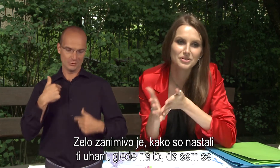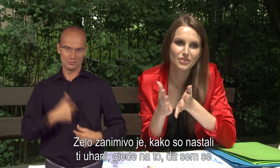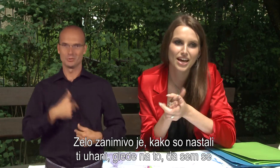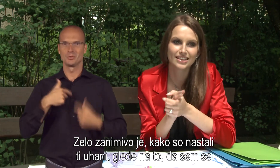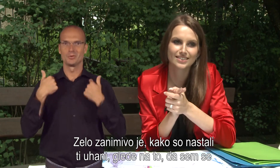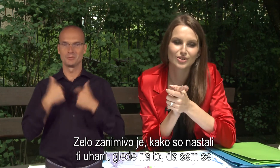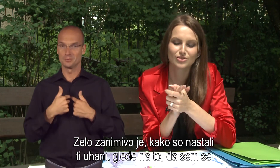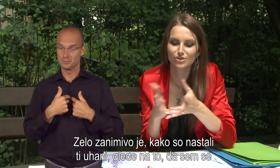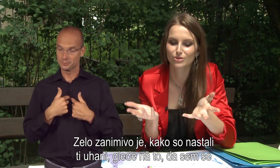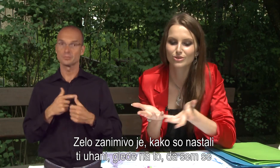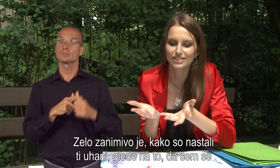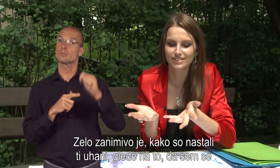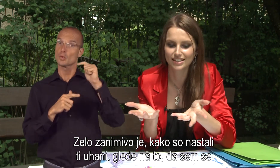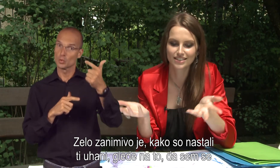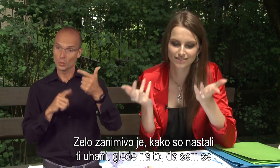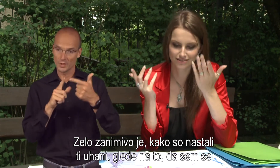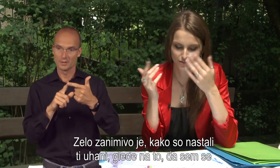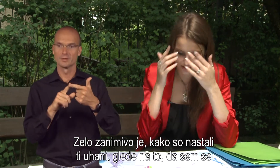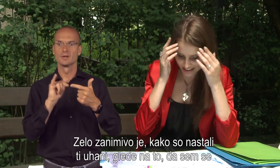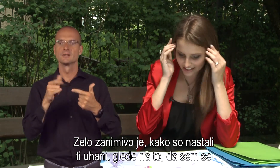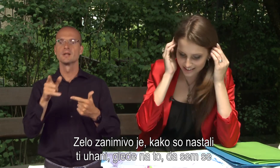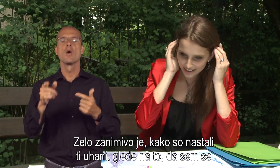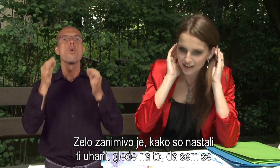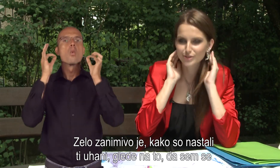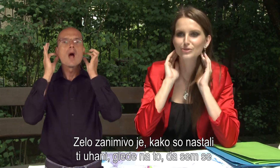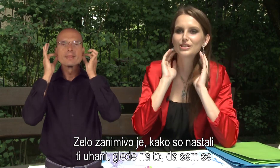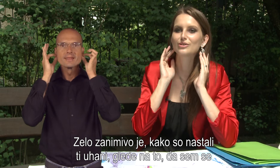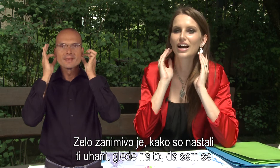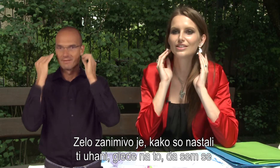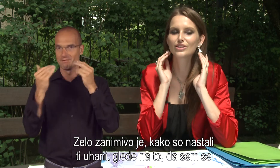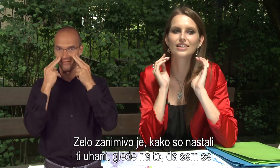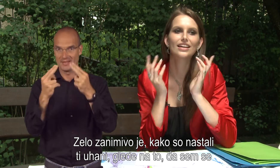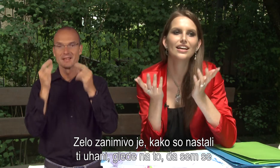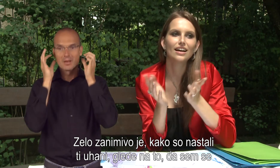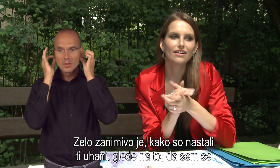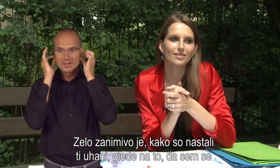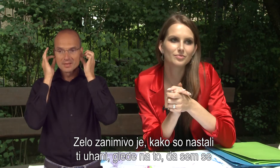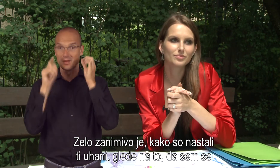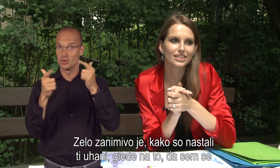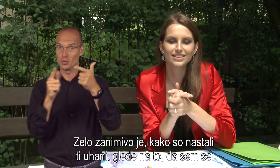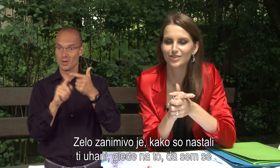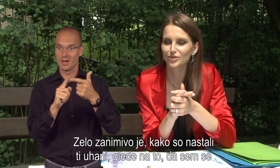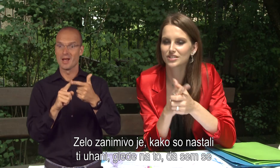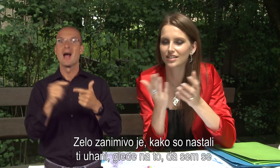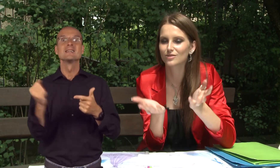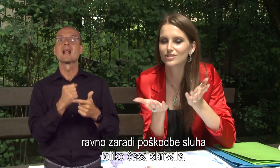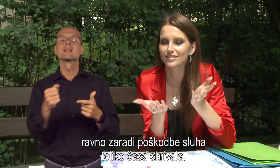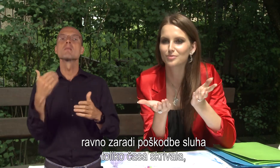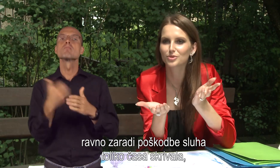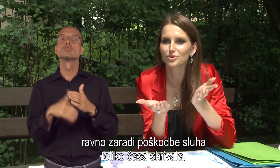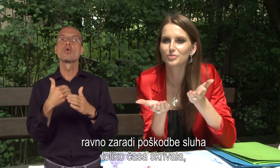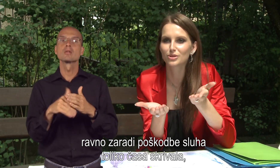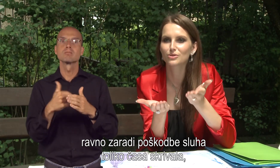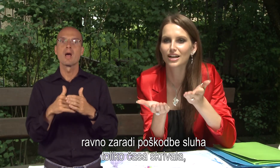zanimivo je, da so kot drugi izdelk, so nastali tele čudoviti uhančki. Glede na to, da se ravno